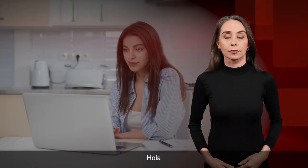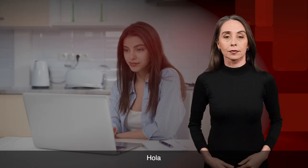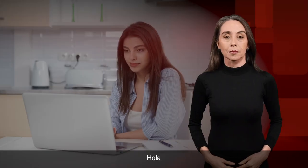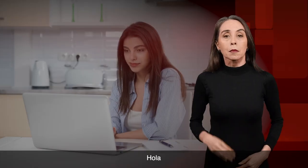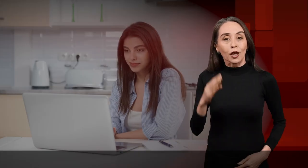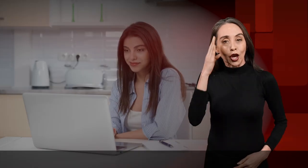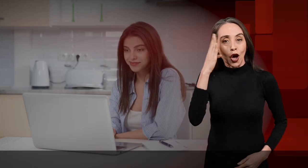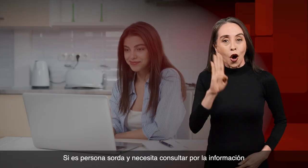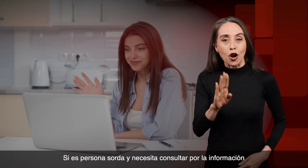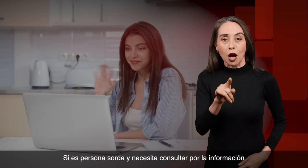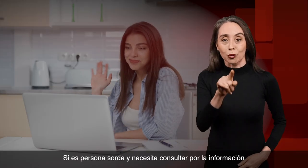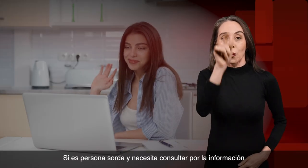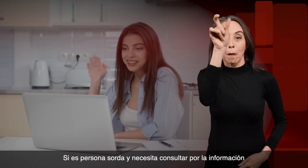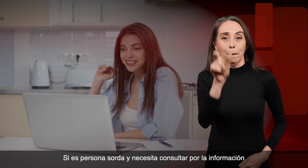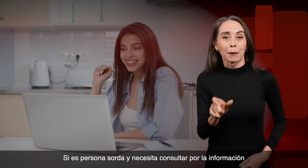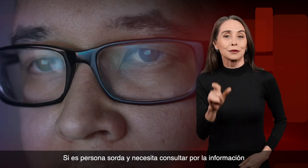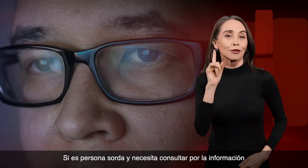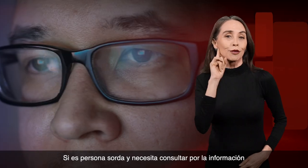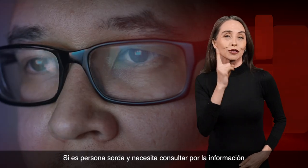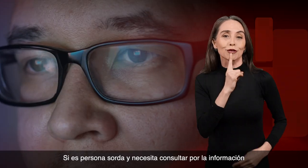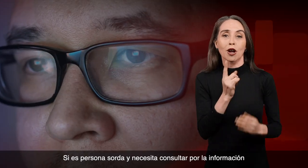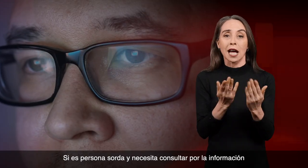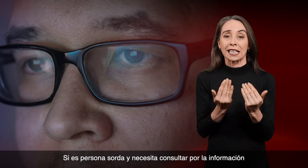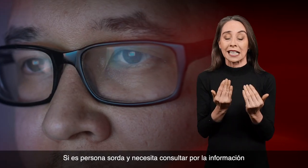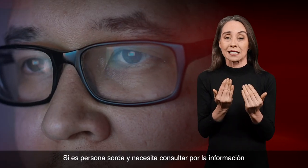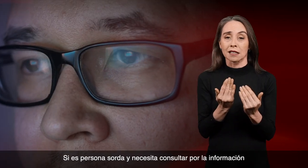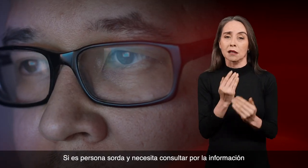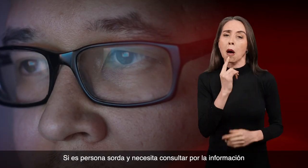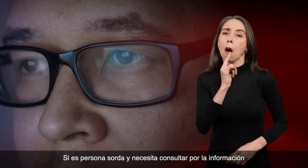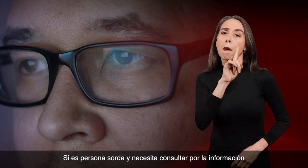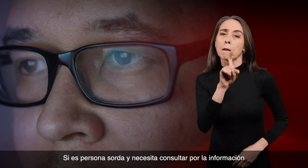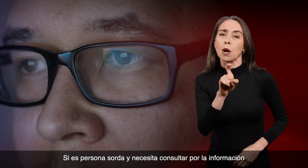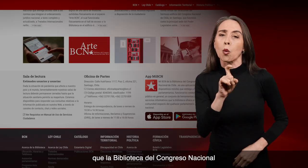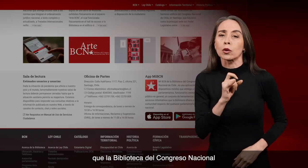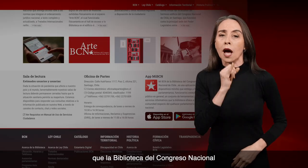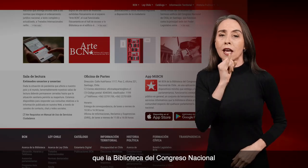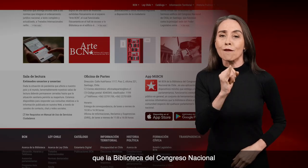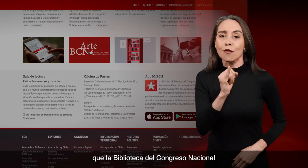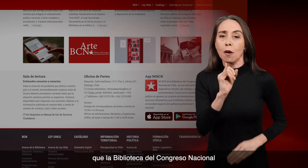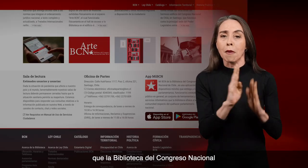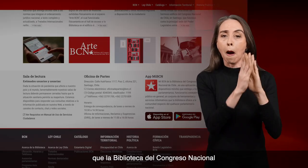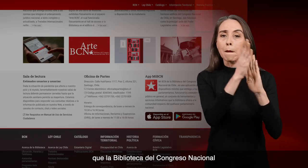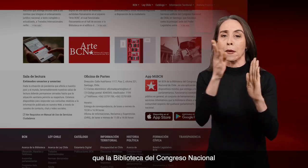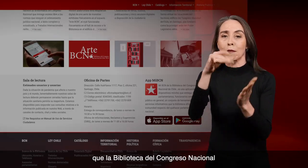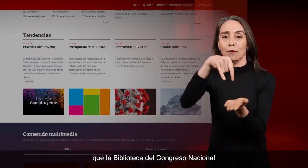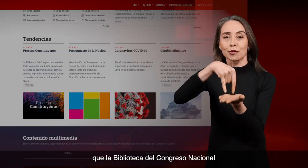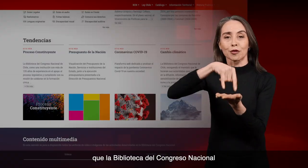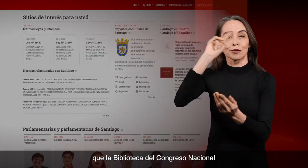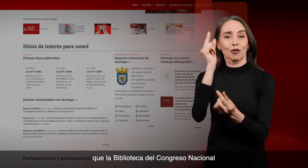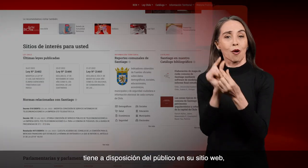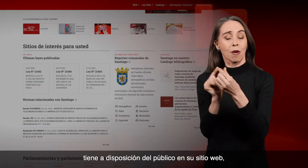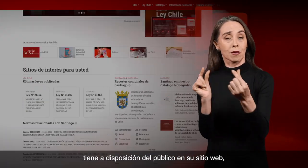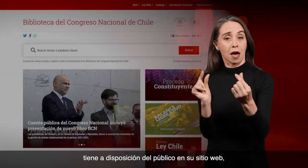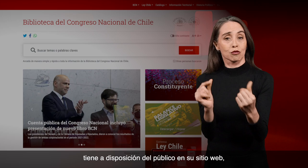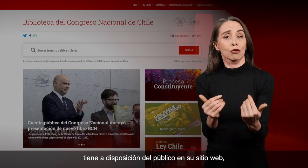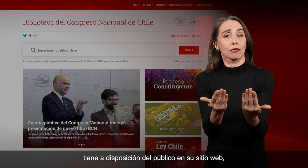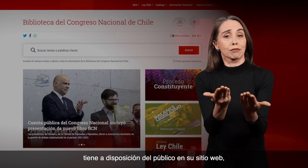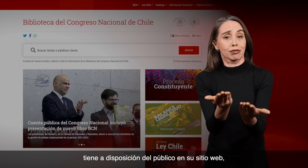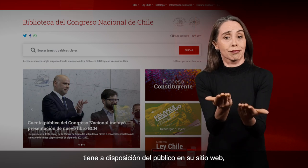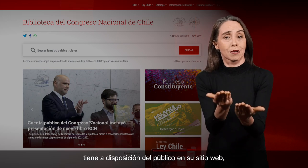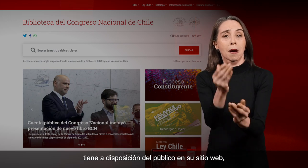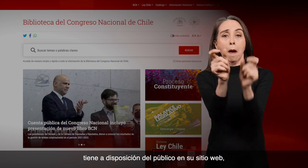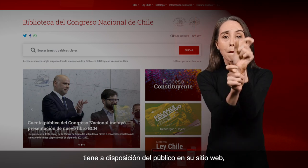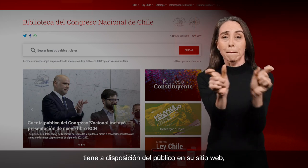Hola, si es persona sorda y necesita consultar por la información que la Biblioteca del Congreso Nacional tiene a